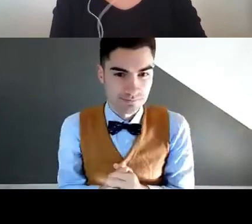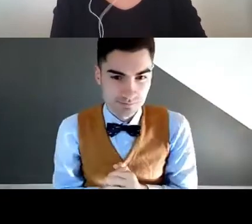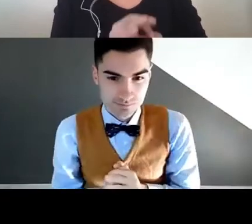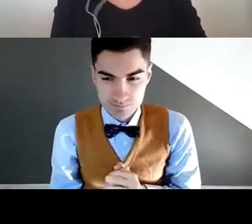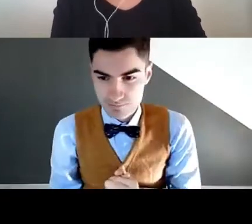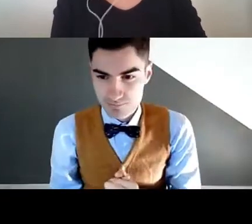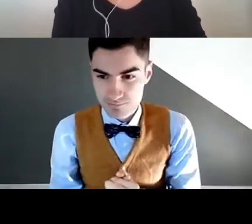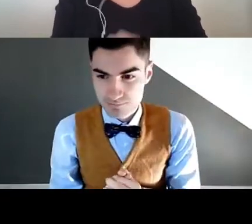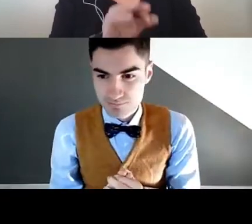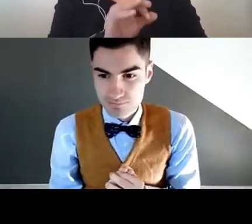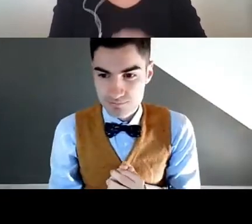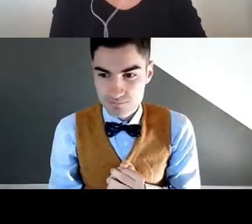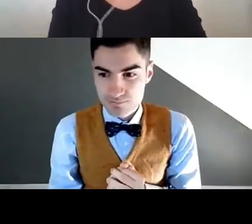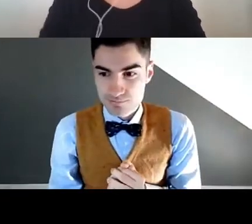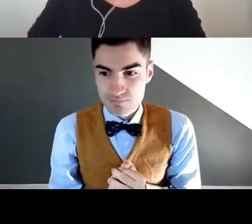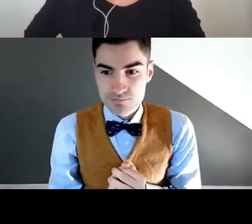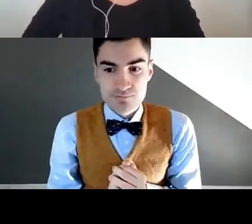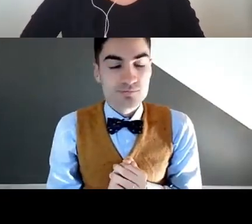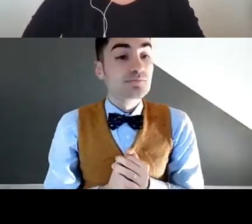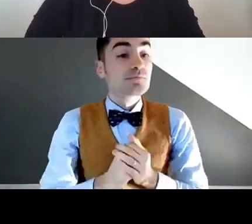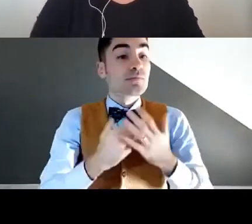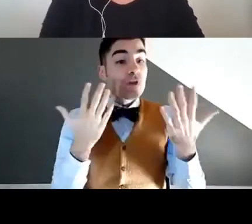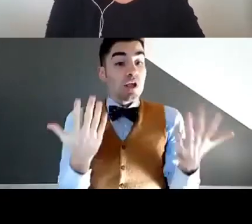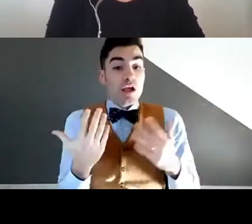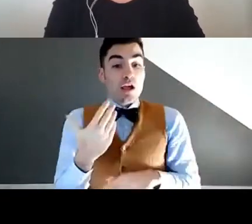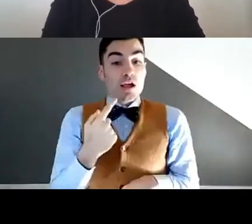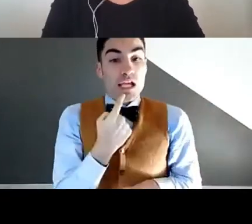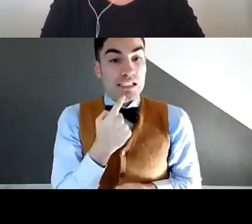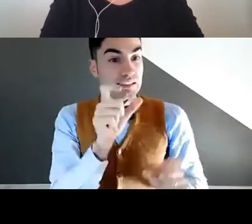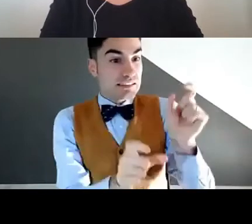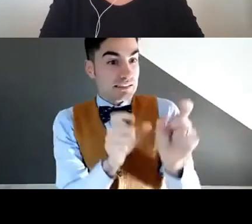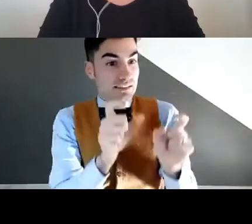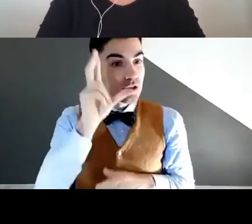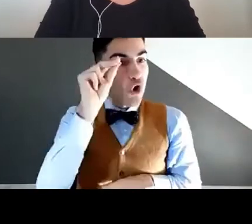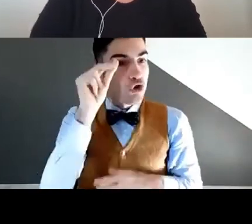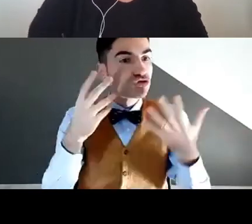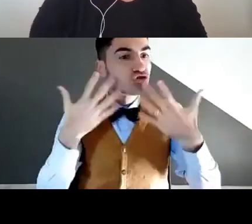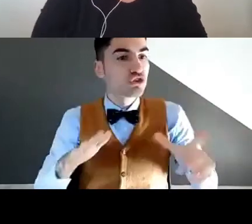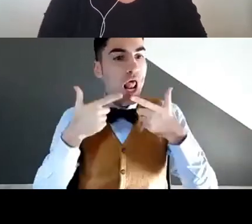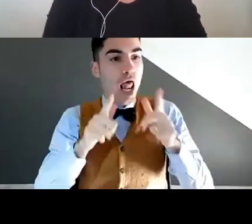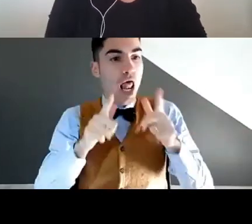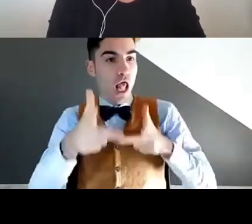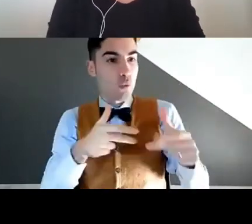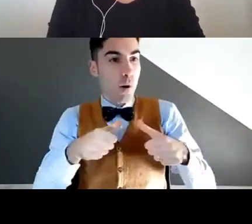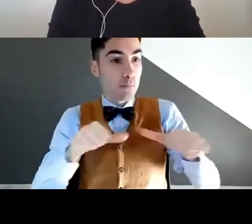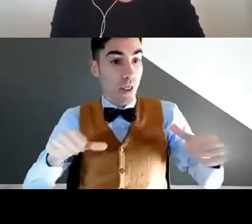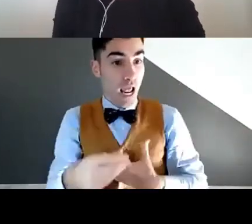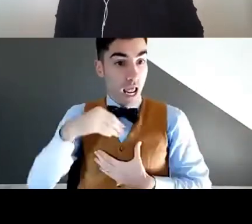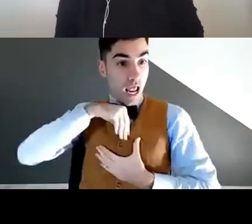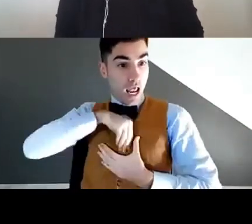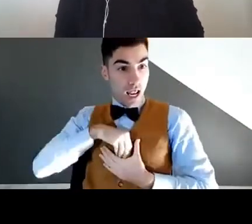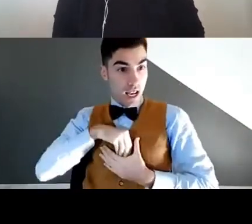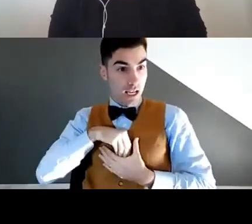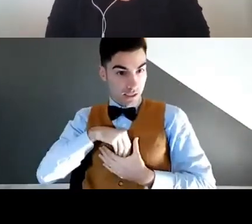lingua dei segni può creare, che le lingue dei segni possono creare e quindi posso essere compreso anche da una persona straniera.